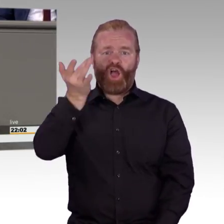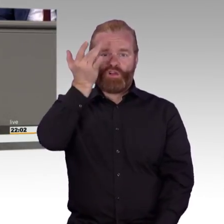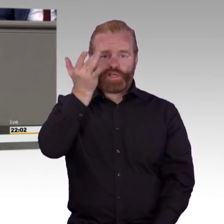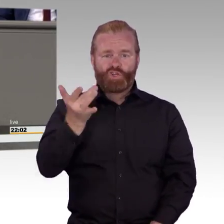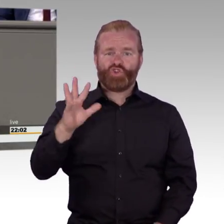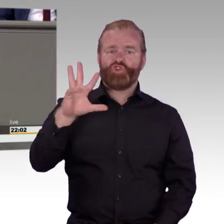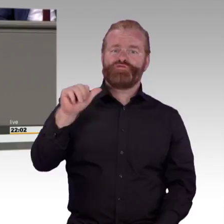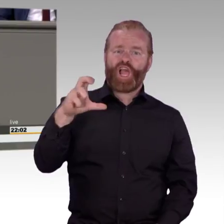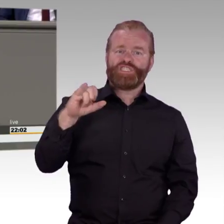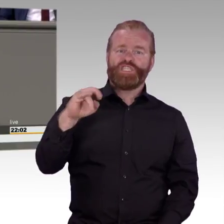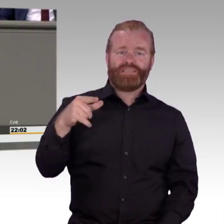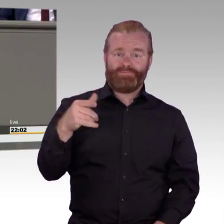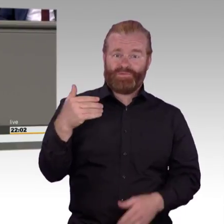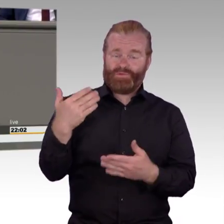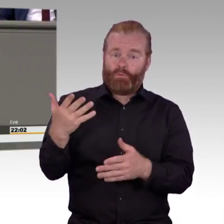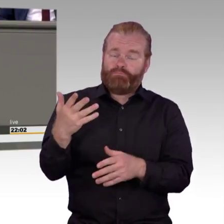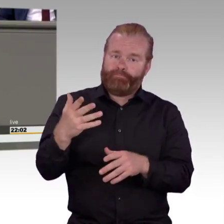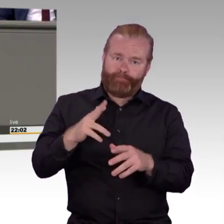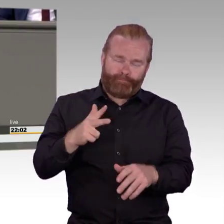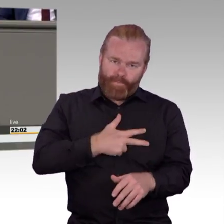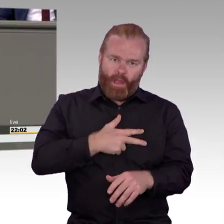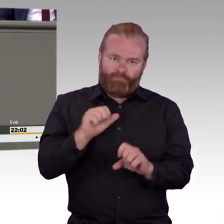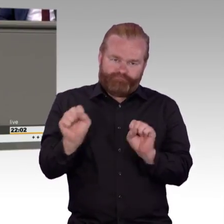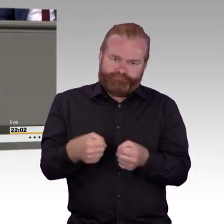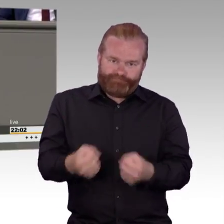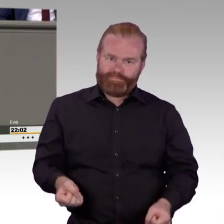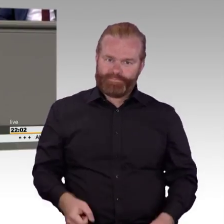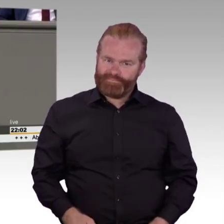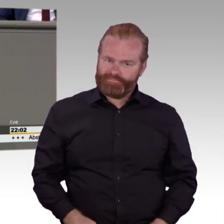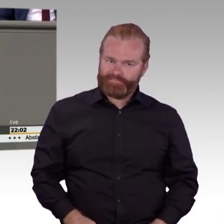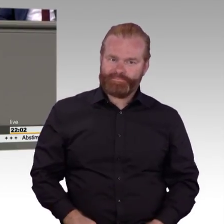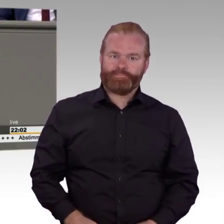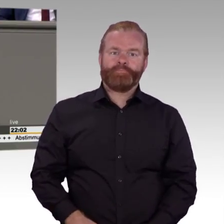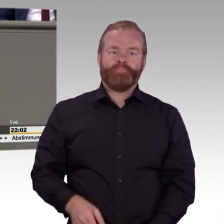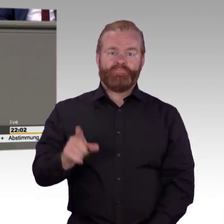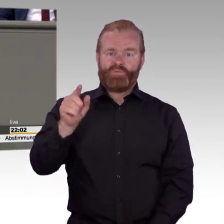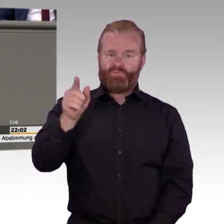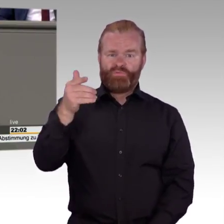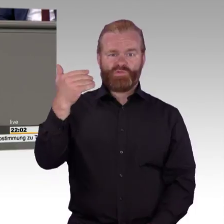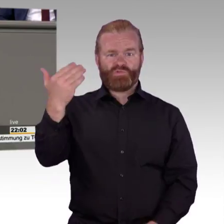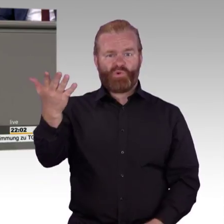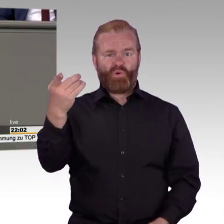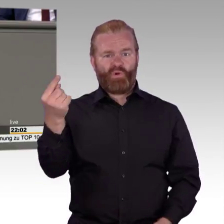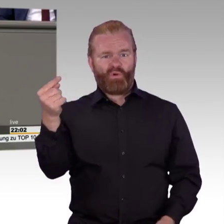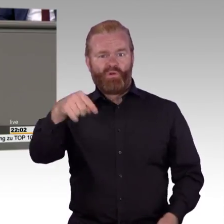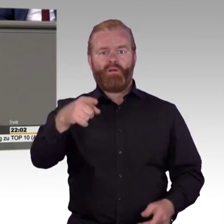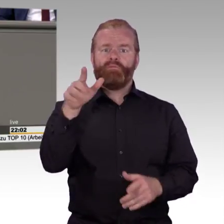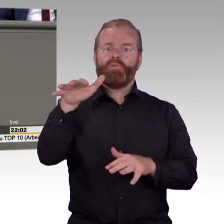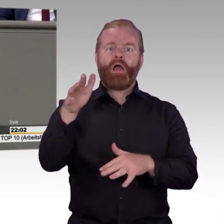Weil der Titel der Debatte hier etwas sperrig wirkt, will ich versuchen, das Thema ein bisschen zu